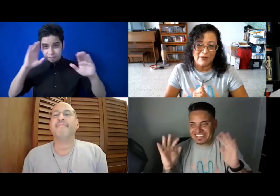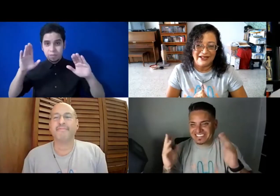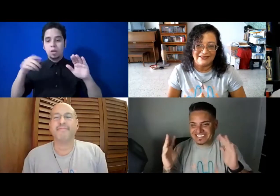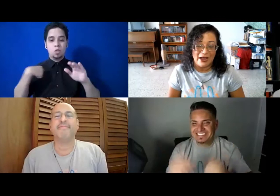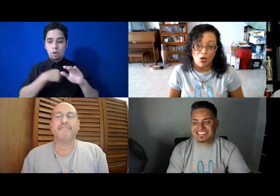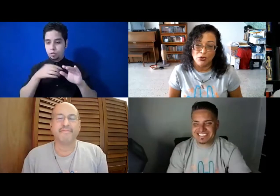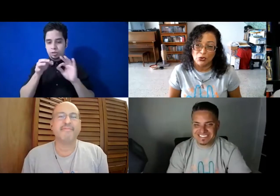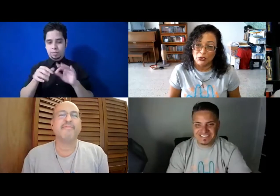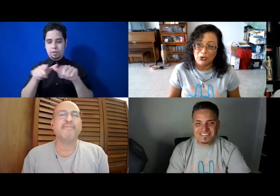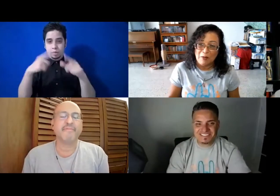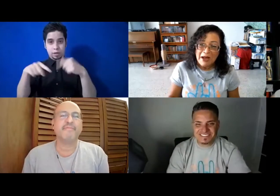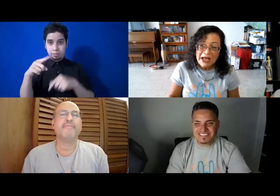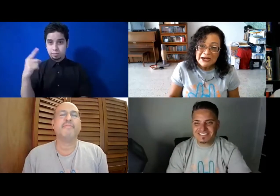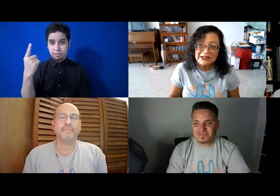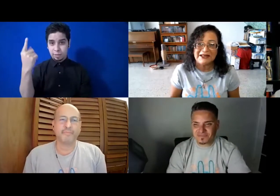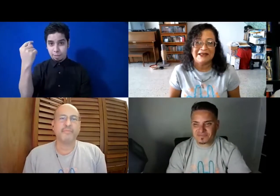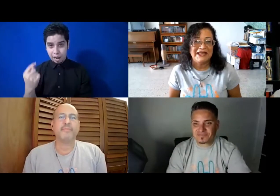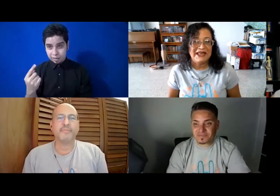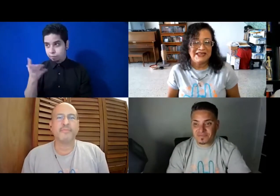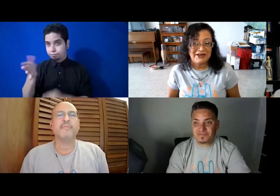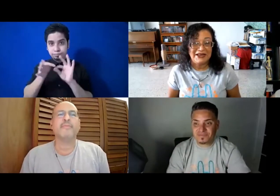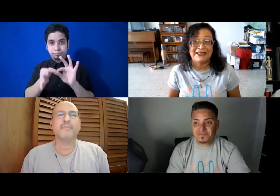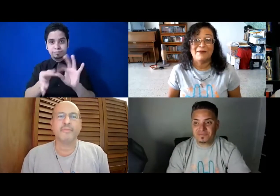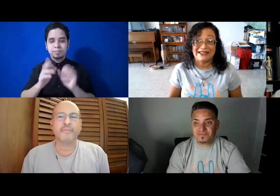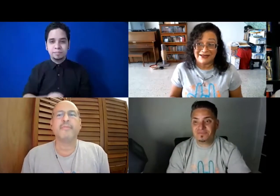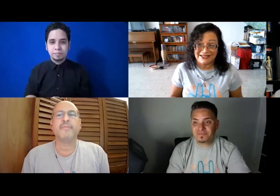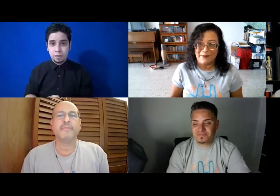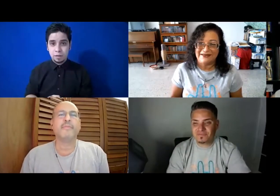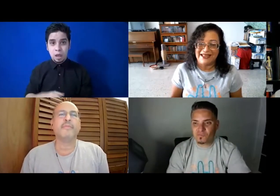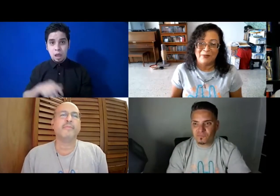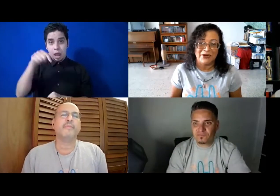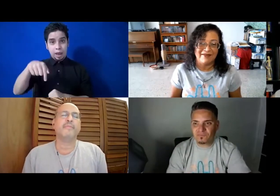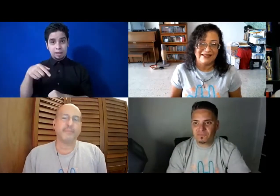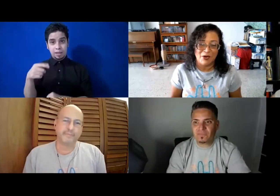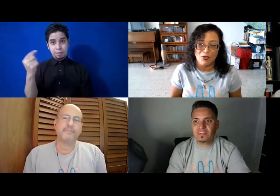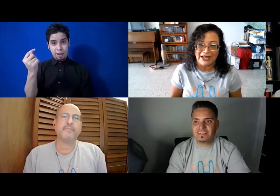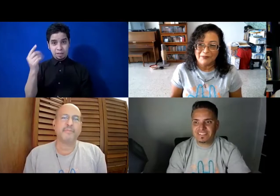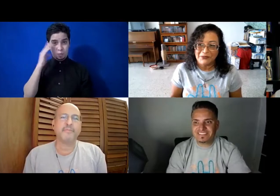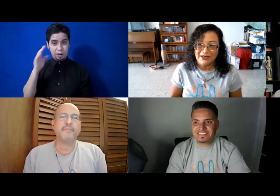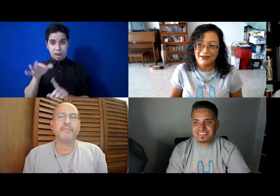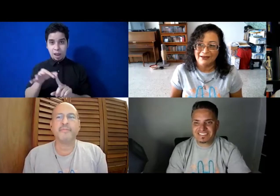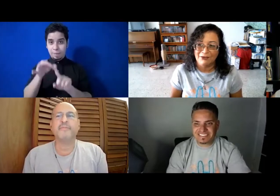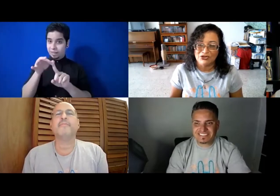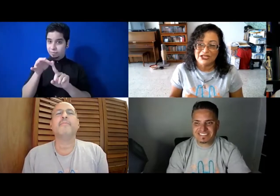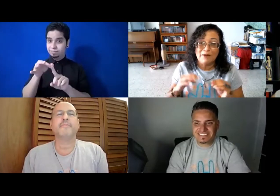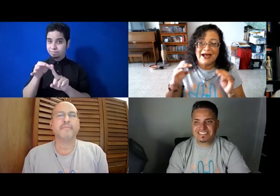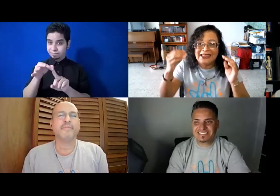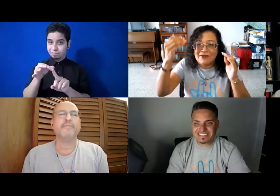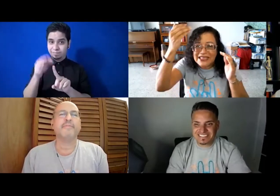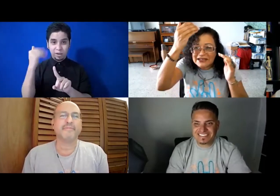lenguaje de señas como todos los martes, y este martes va a ser especial porque va a ser como que, yo no sé cómo él va a dividir